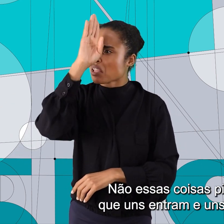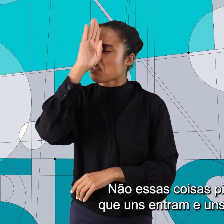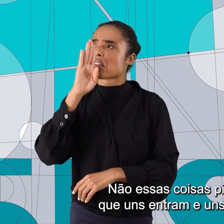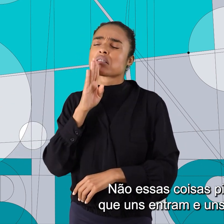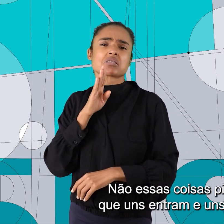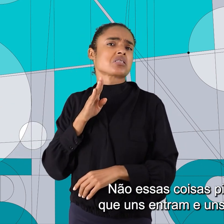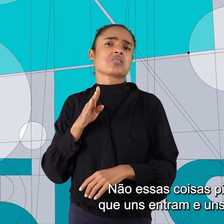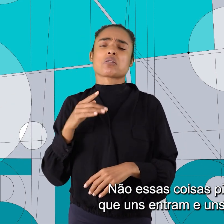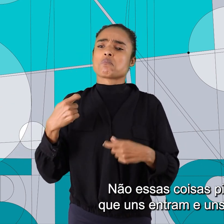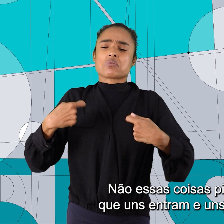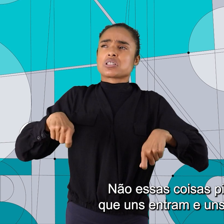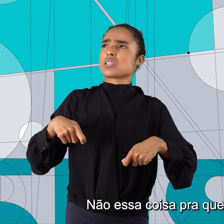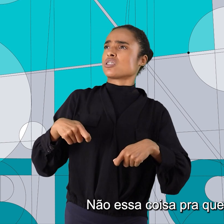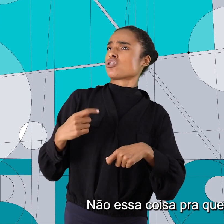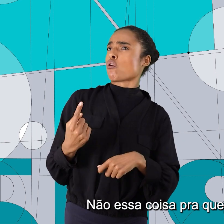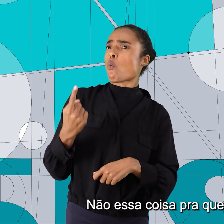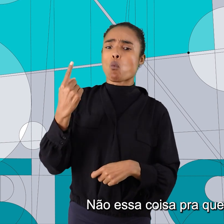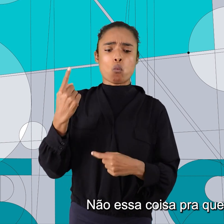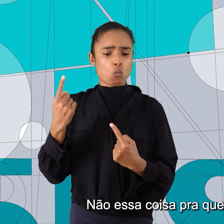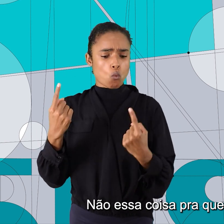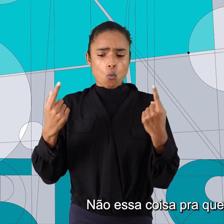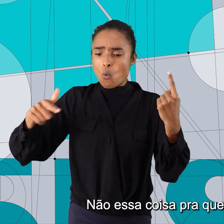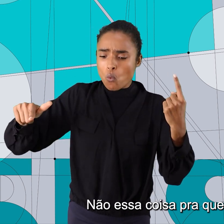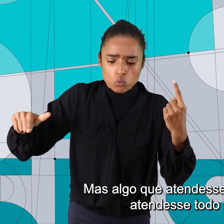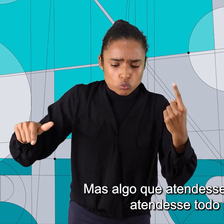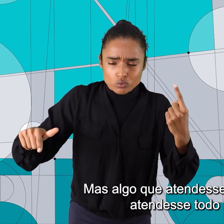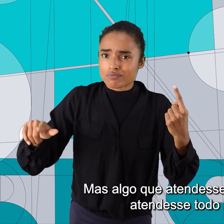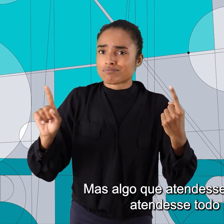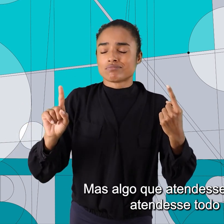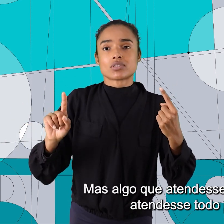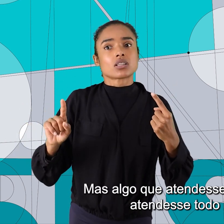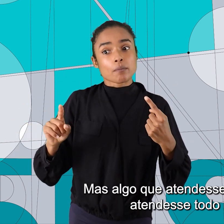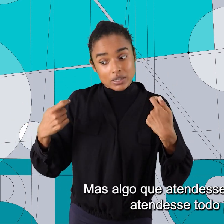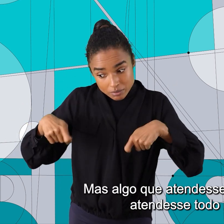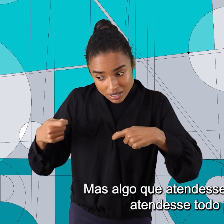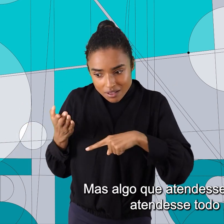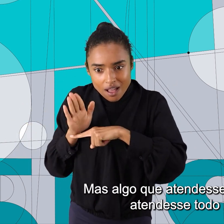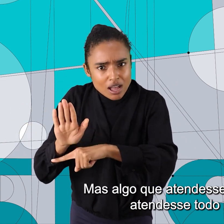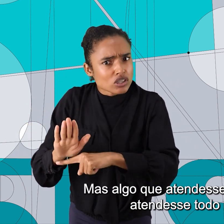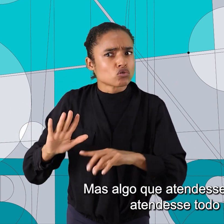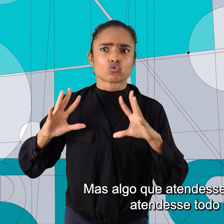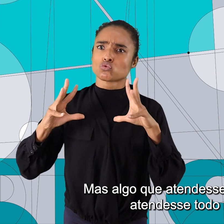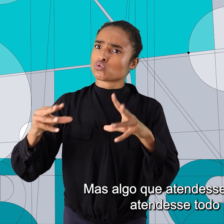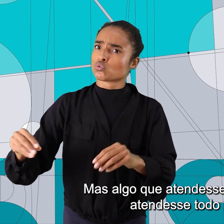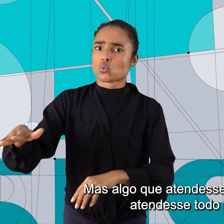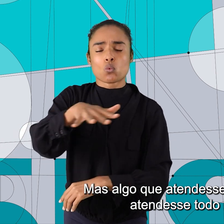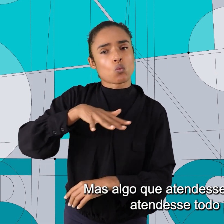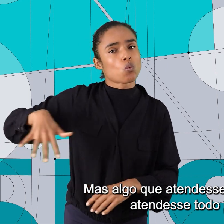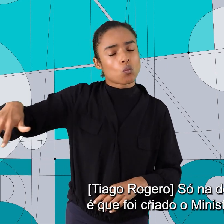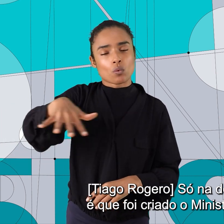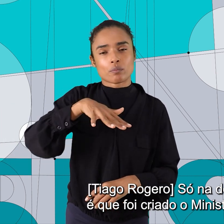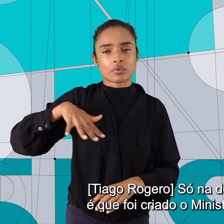pingadas em que uns entram e uns não entram, não essa coisa para quem podia pagar, mas algo que atendesse a todo mundo, atendesse todo mundo.